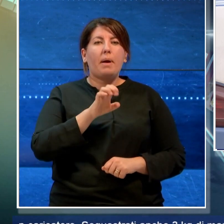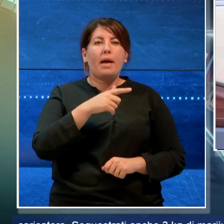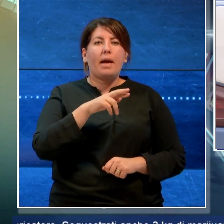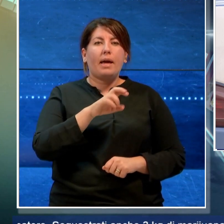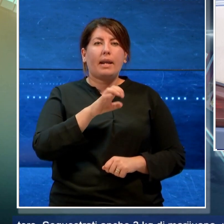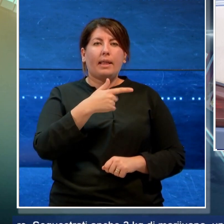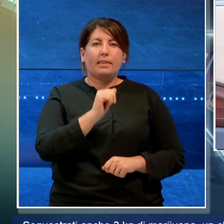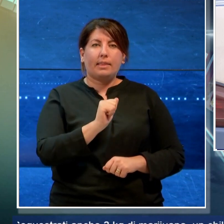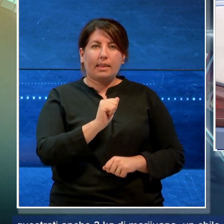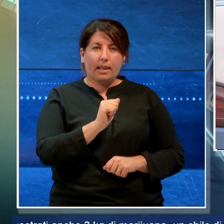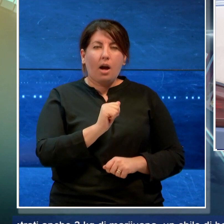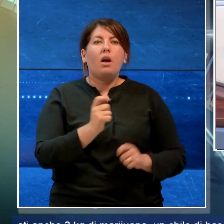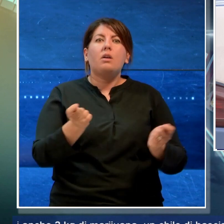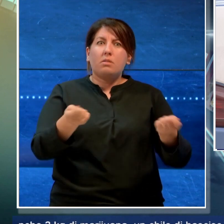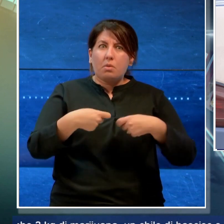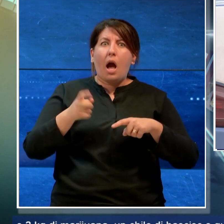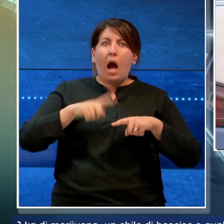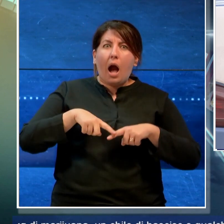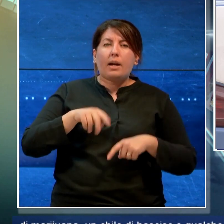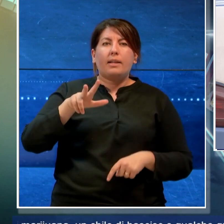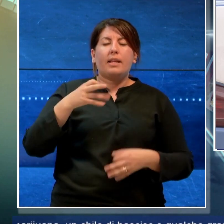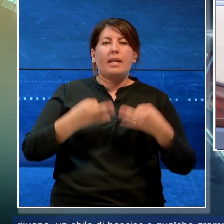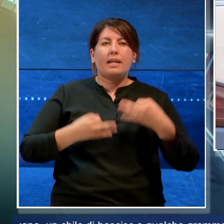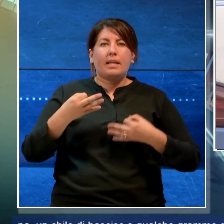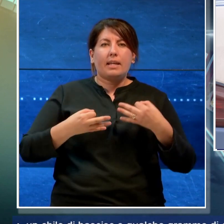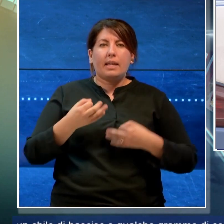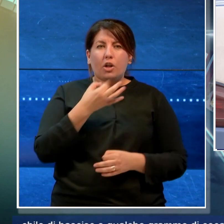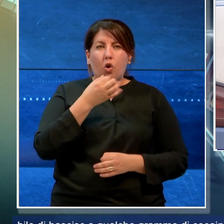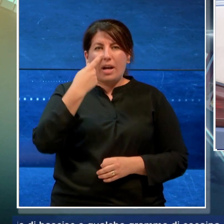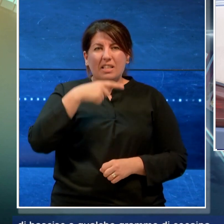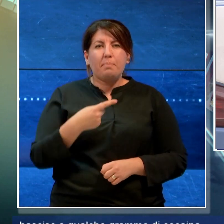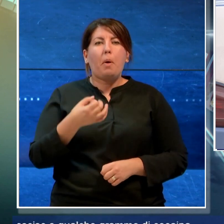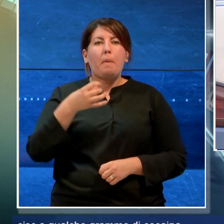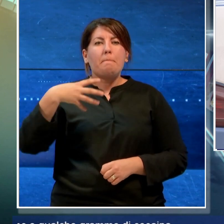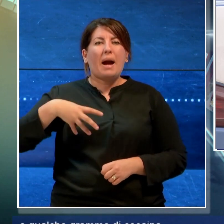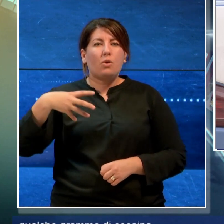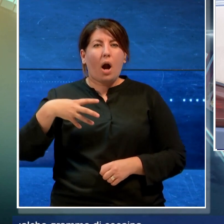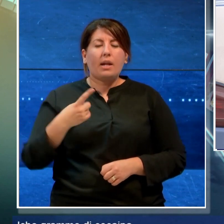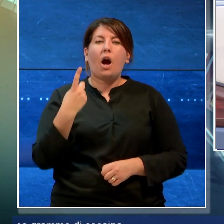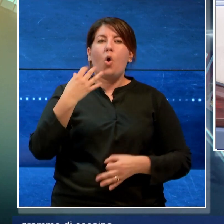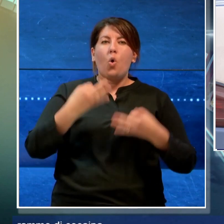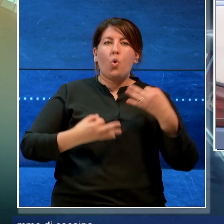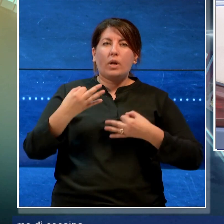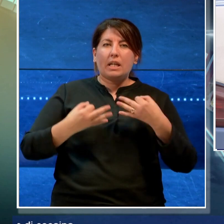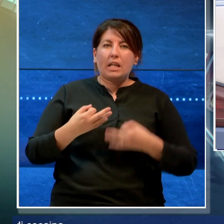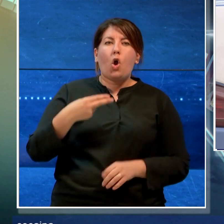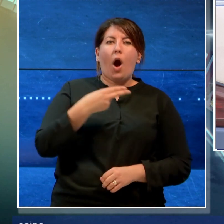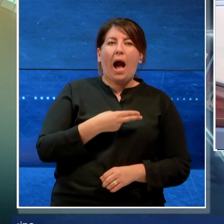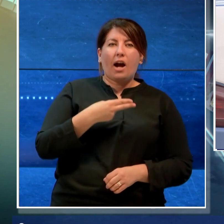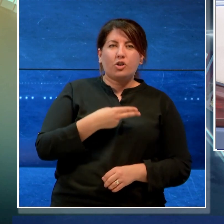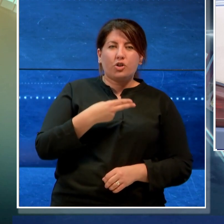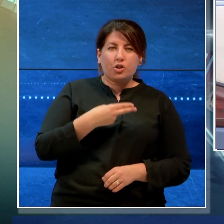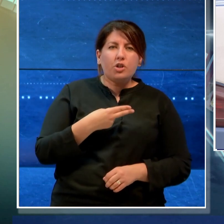e sequestrati anche tre chili di marijuana un chilo di hashish